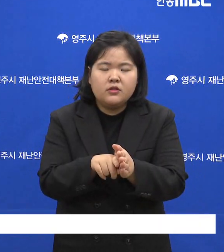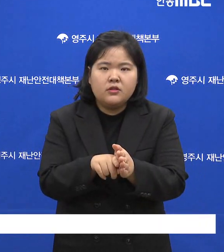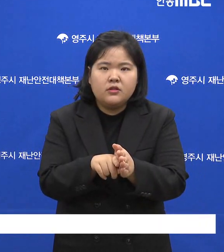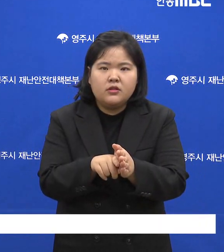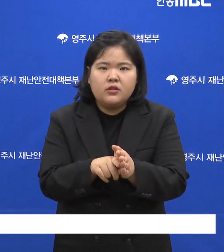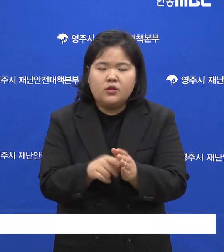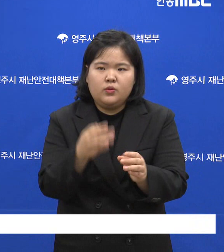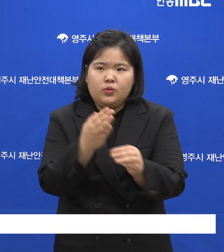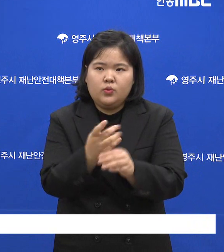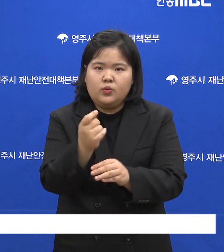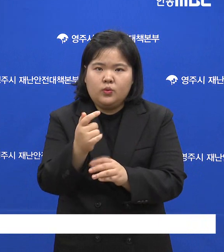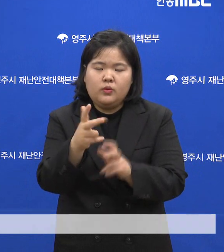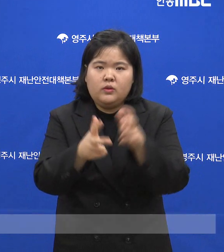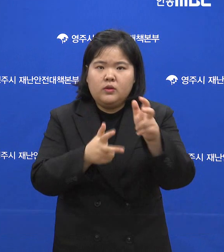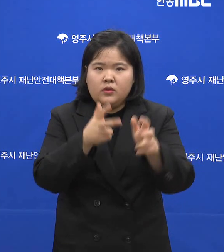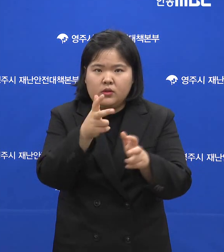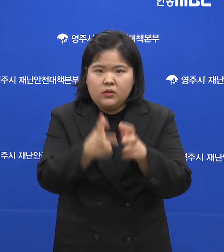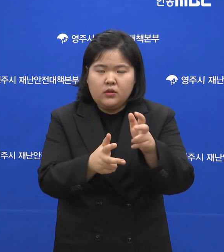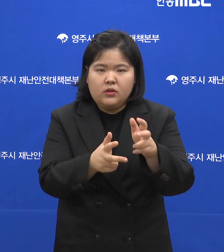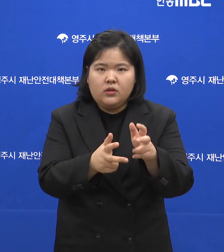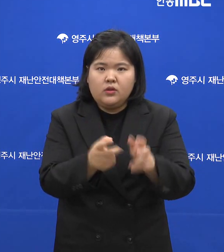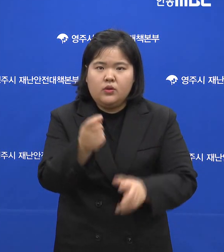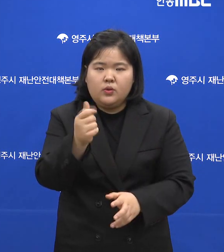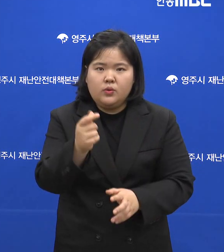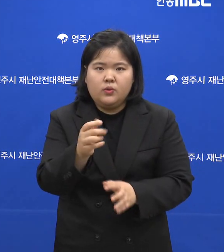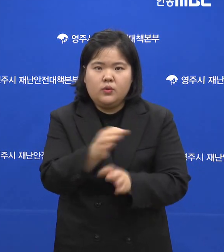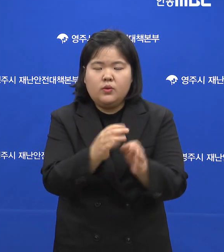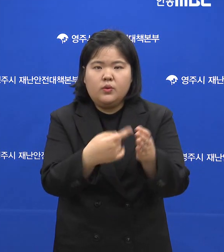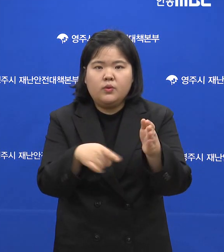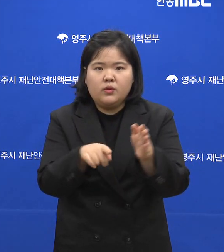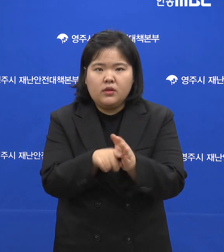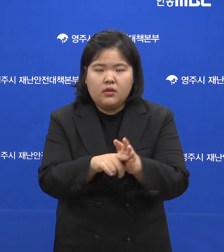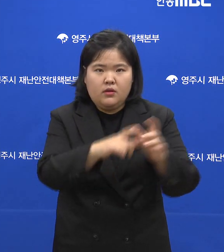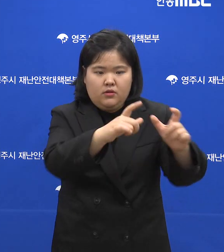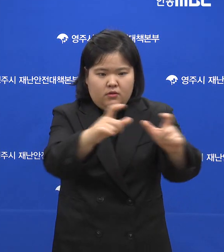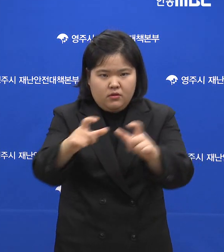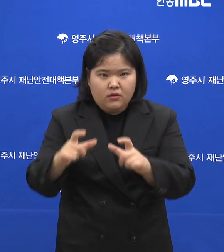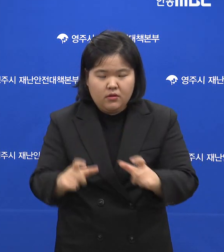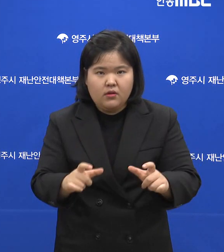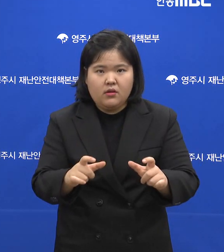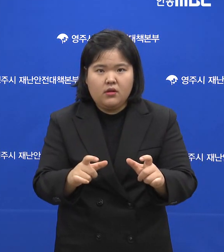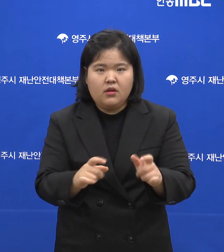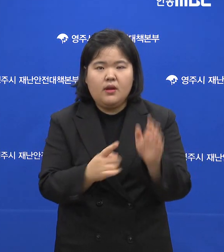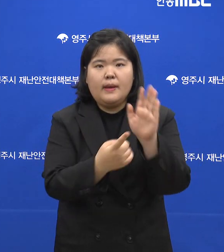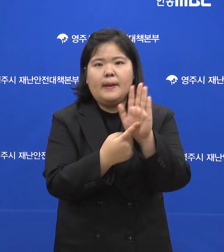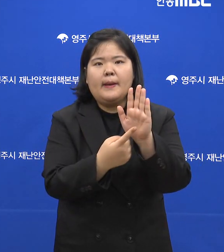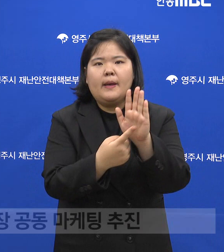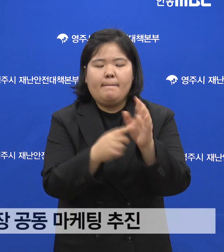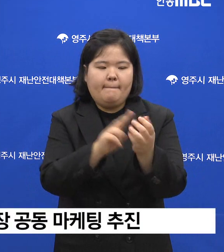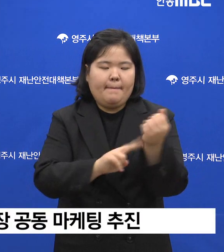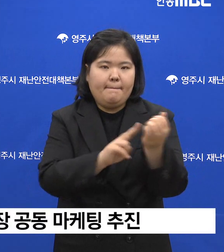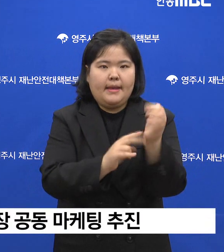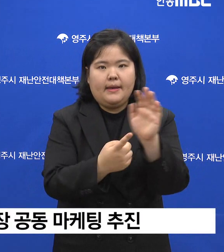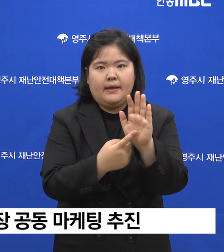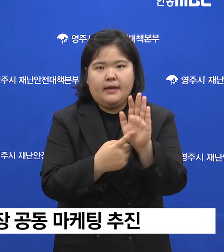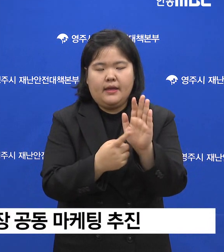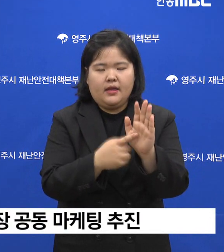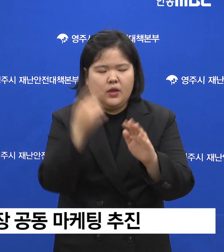중소기업과 소상공인의 피해를 보존하기 위해서 권역별 판촉행사를 계획하고 있습니다.